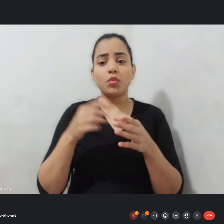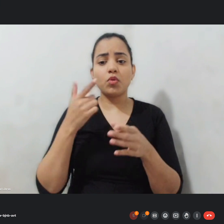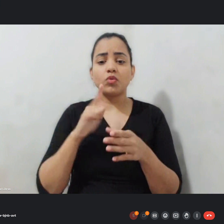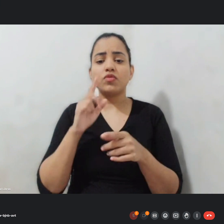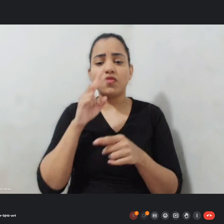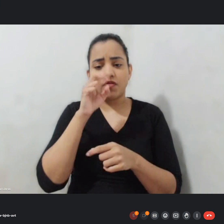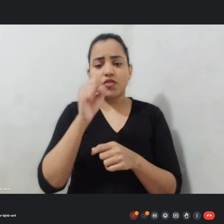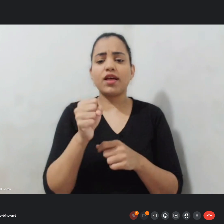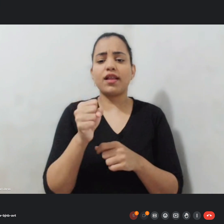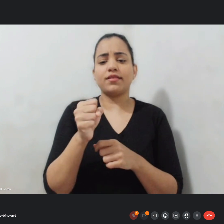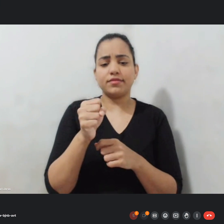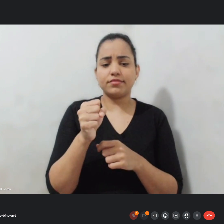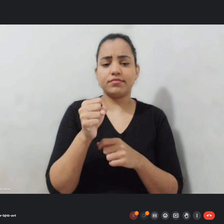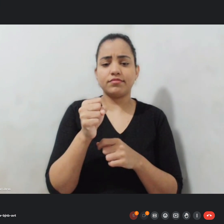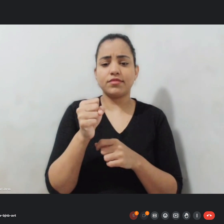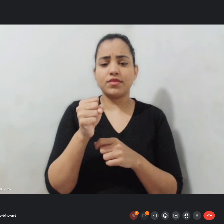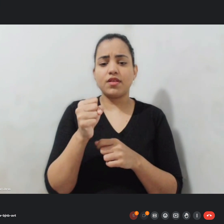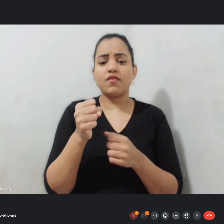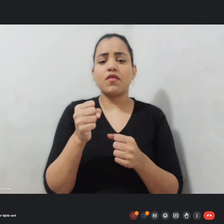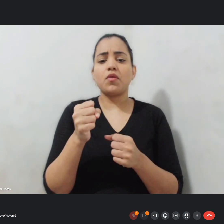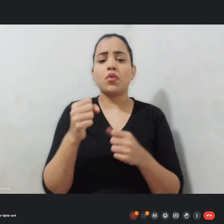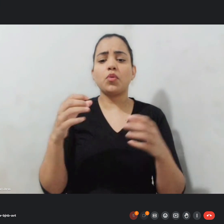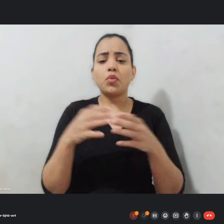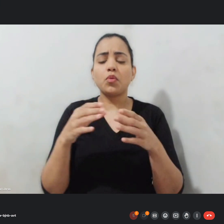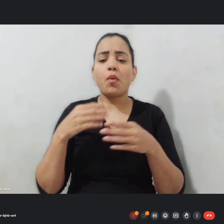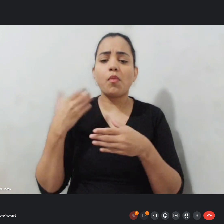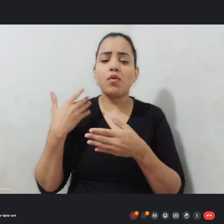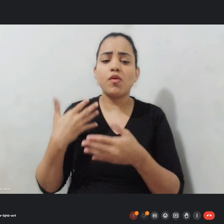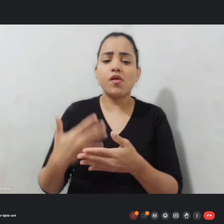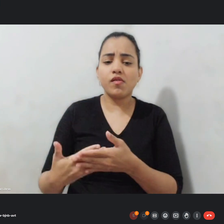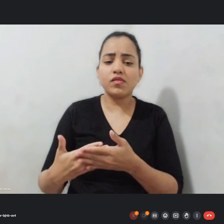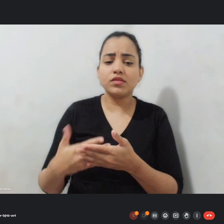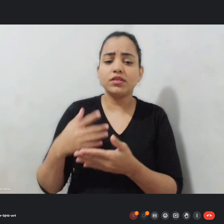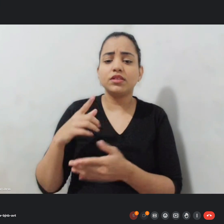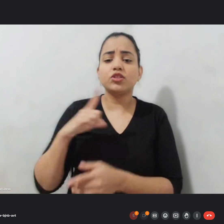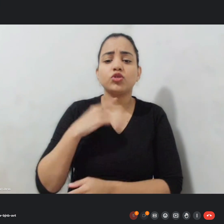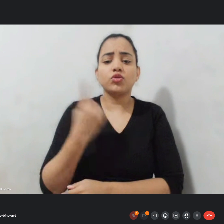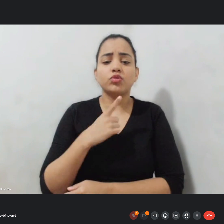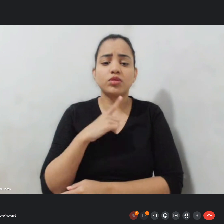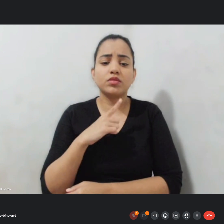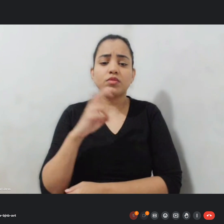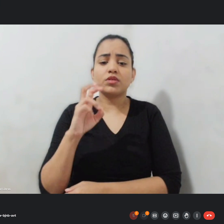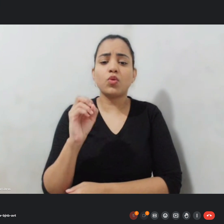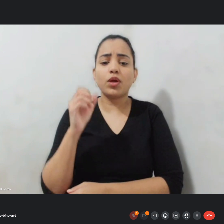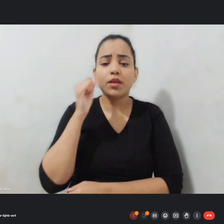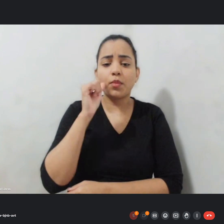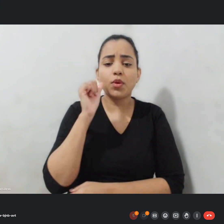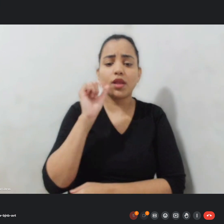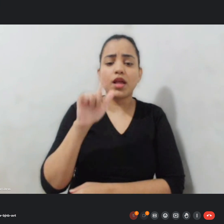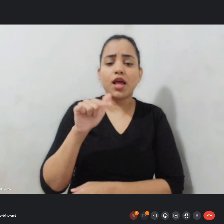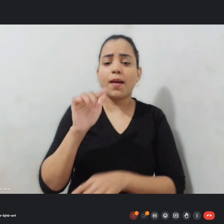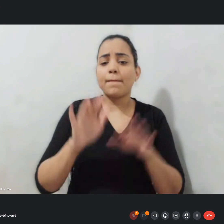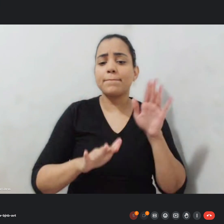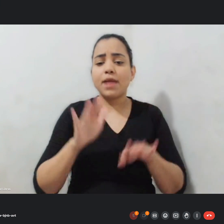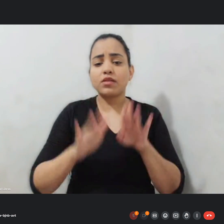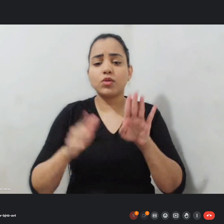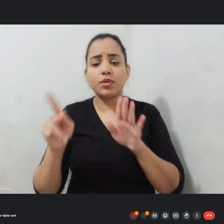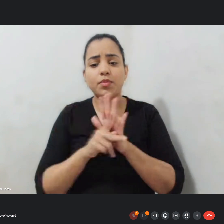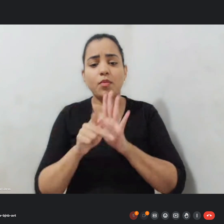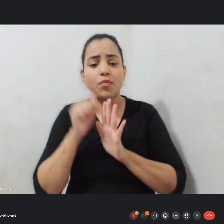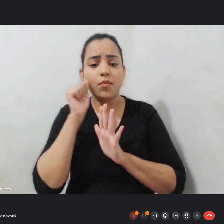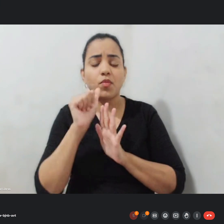que nós temos com 50 mulheres que é o batuque de mulheres e esse grupo nós fomos a várias